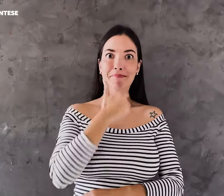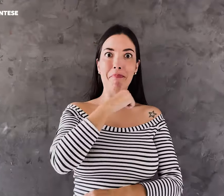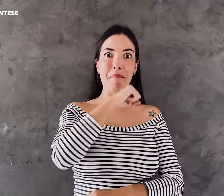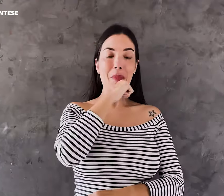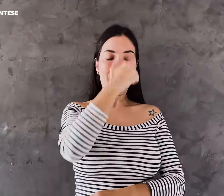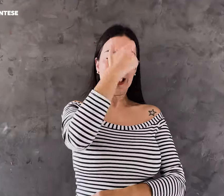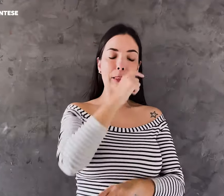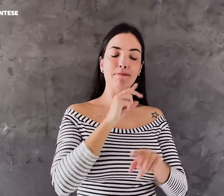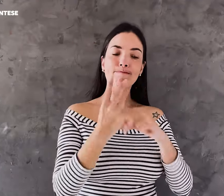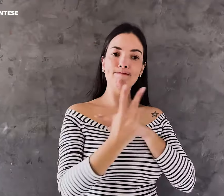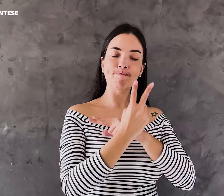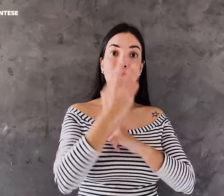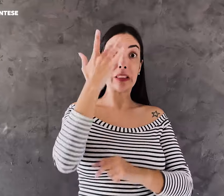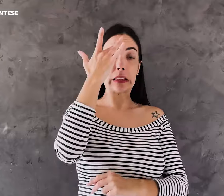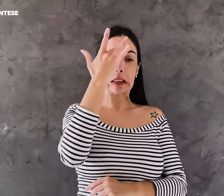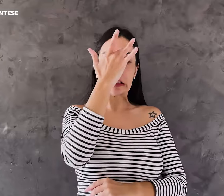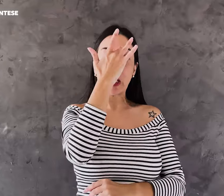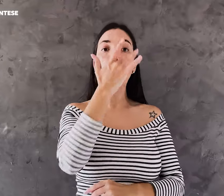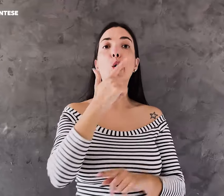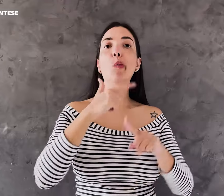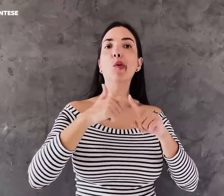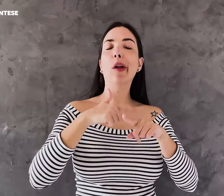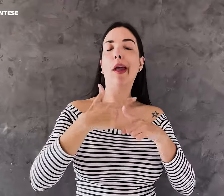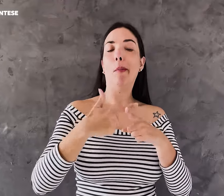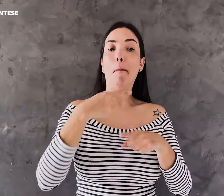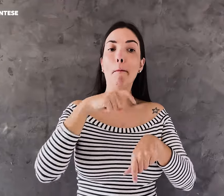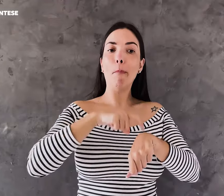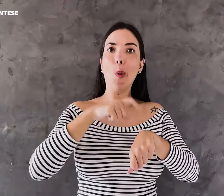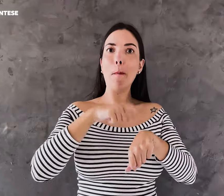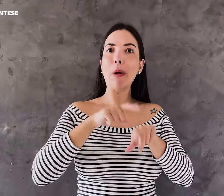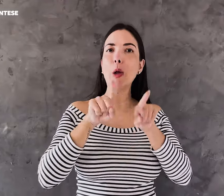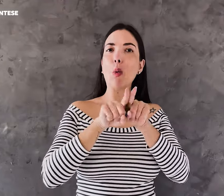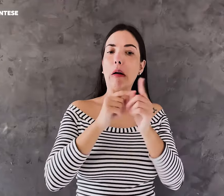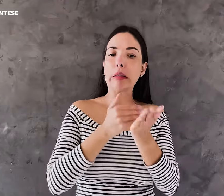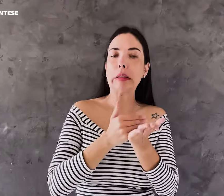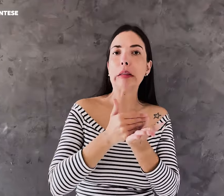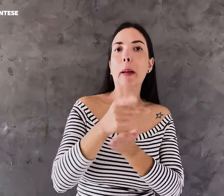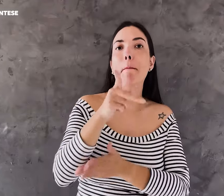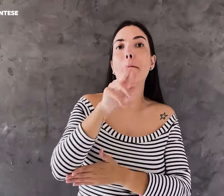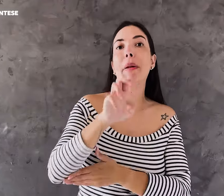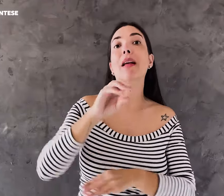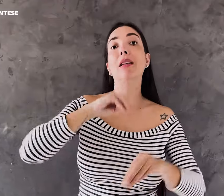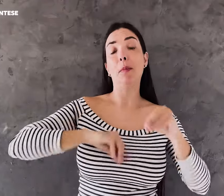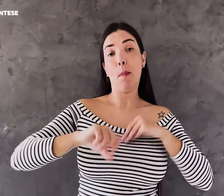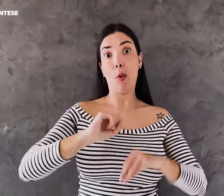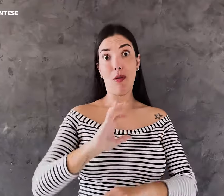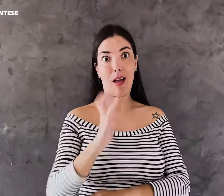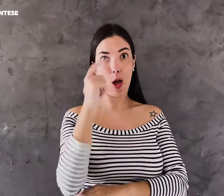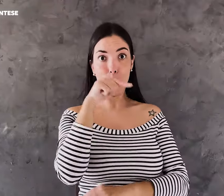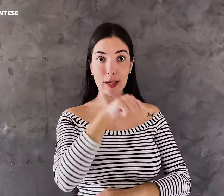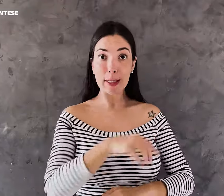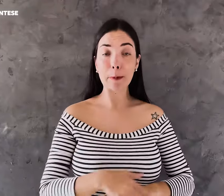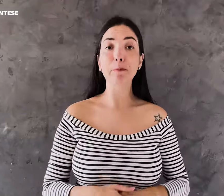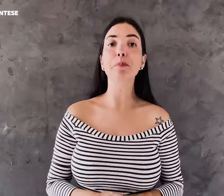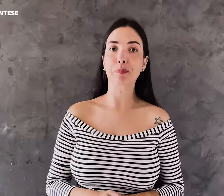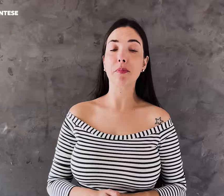saúde mental nesse momento de gestação. porque é um momento que a gente pode desenvolver